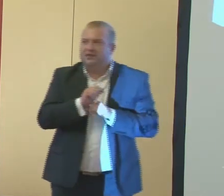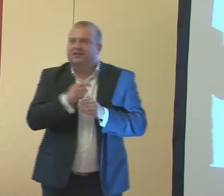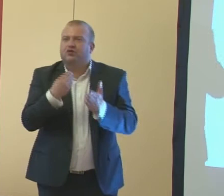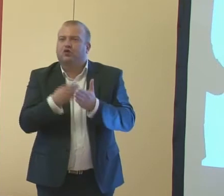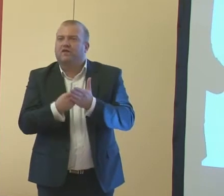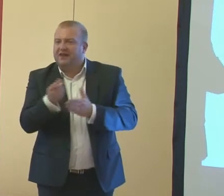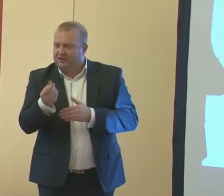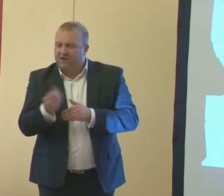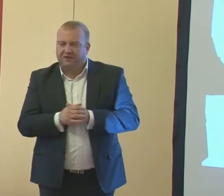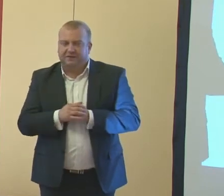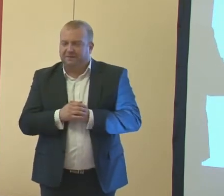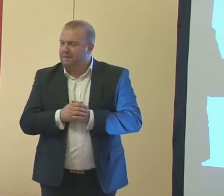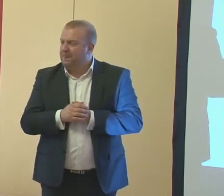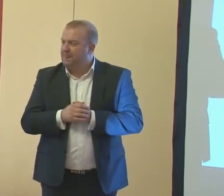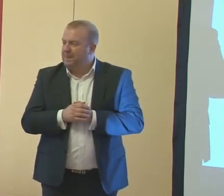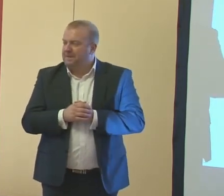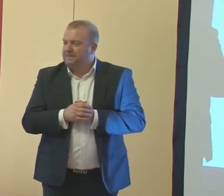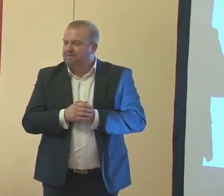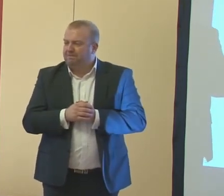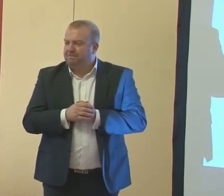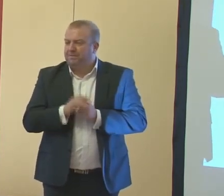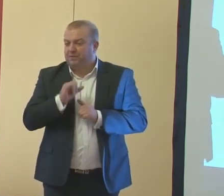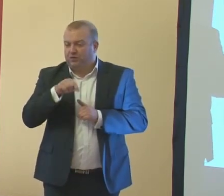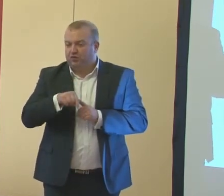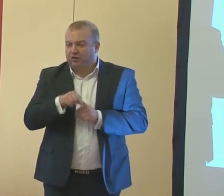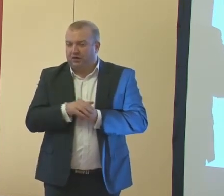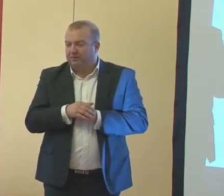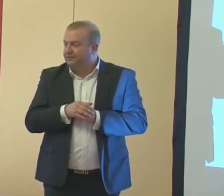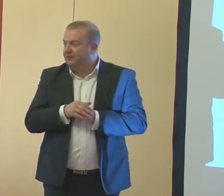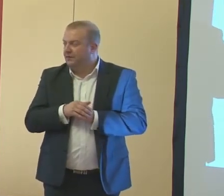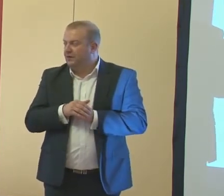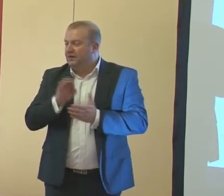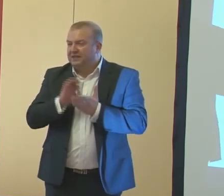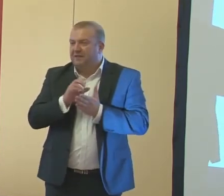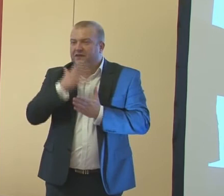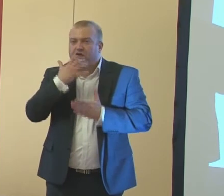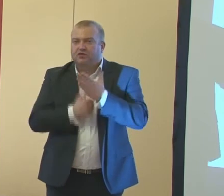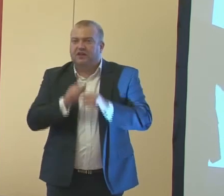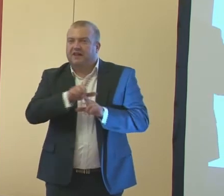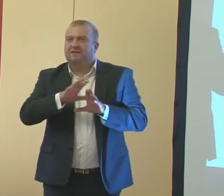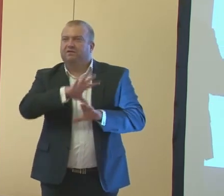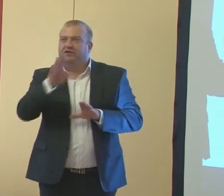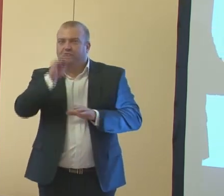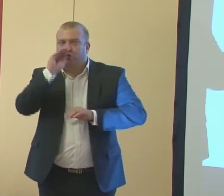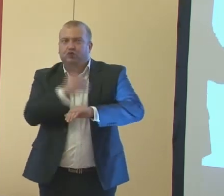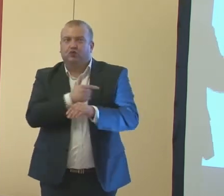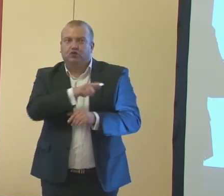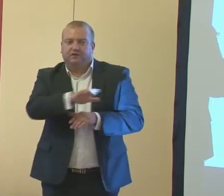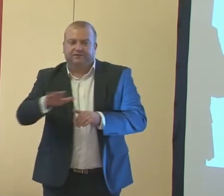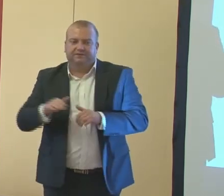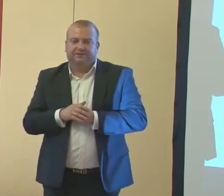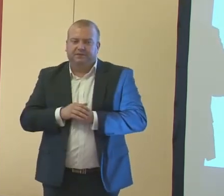środków finansowych na te technologie. I tutaj zapewnienie korzystania wszystkich uczniów z